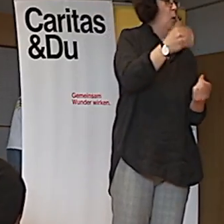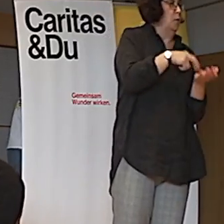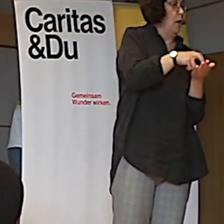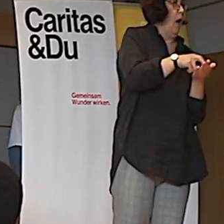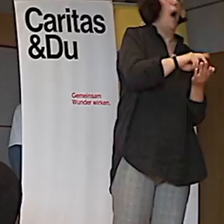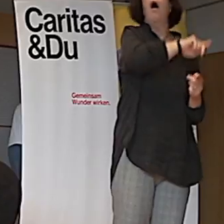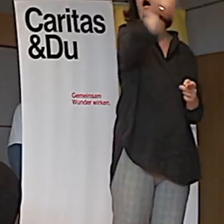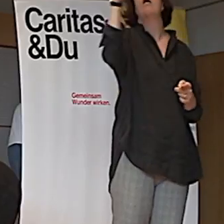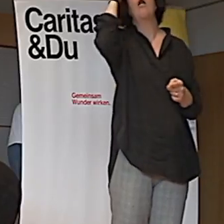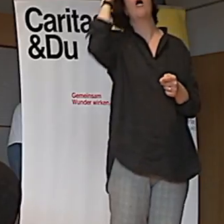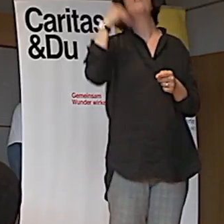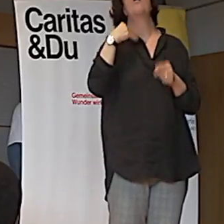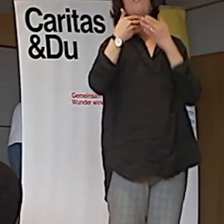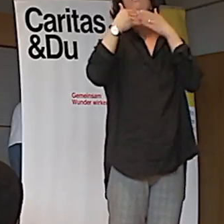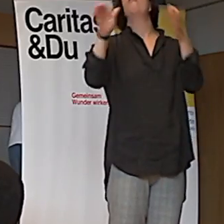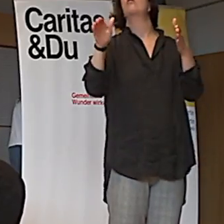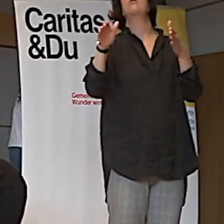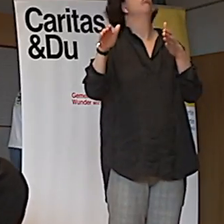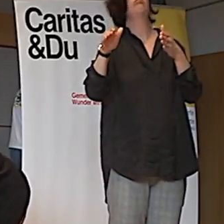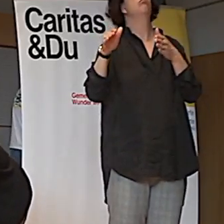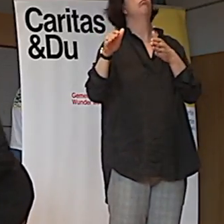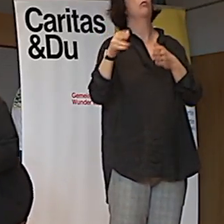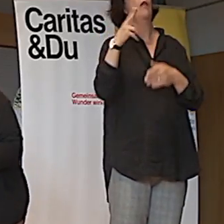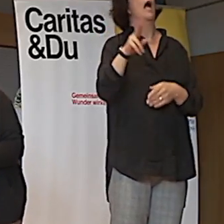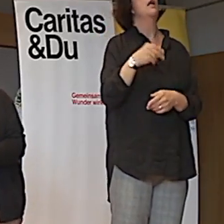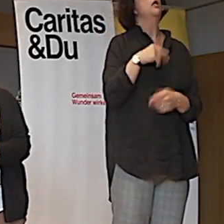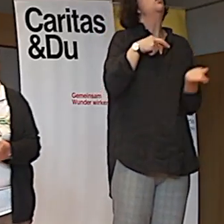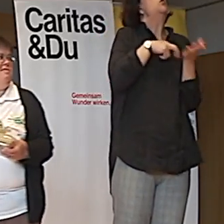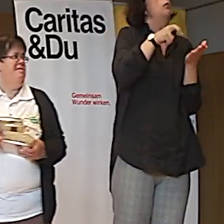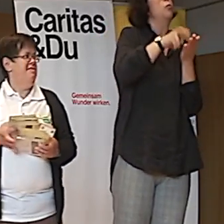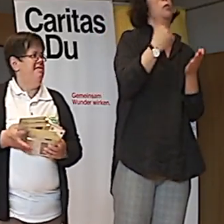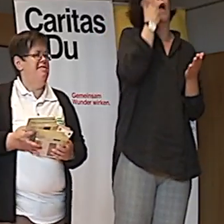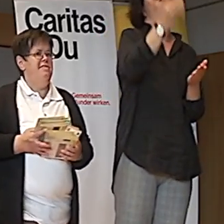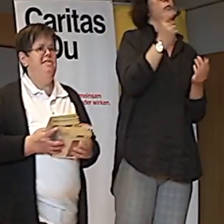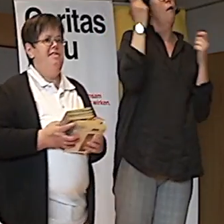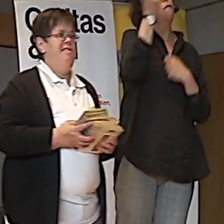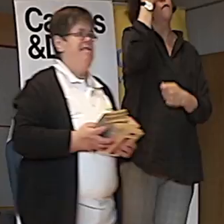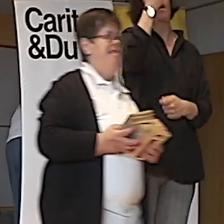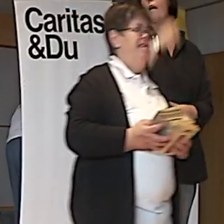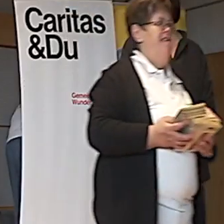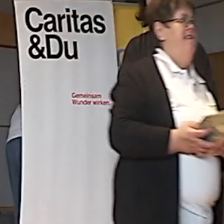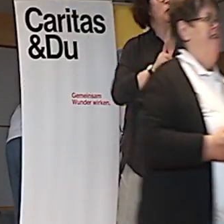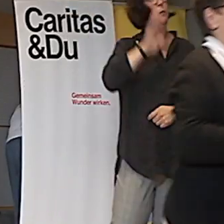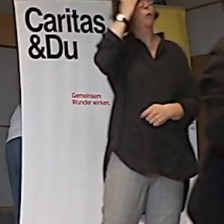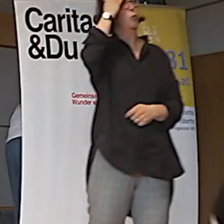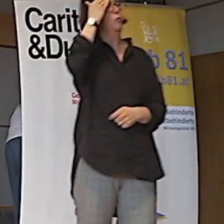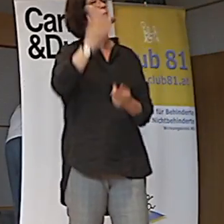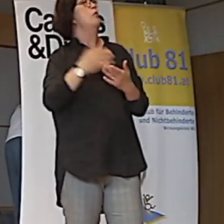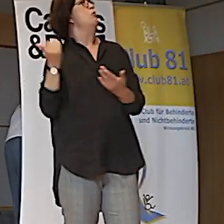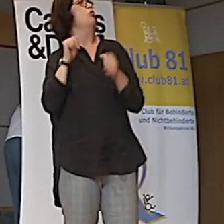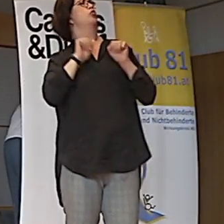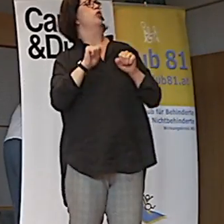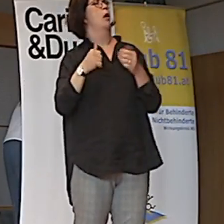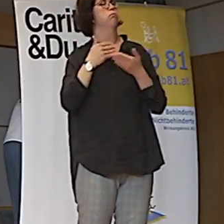-Bahn gefahren. Also, sage ich, ich bin zu Fuß angefahren. Ist mir gar nicht so bewusst zu sein, aber ich habe das immer verwendet.